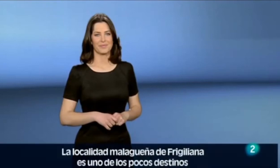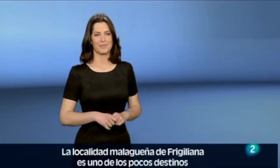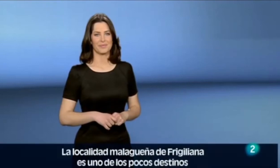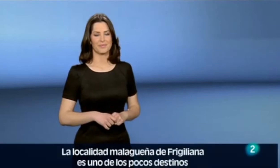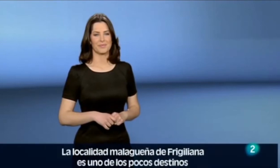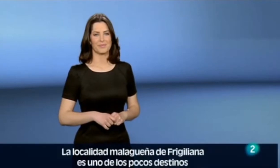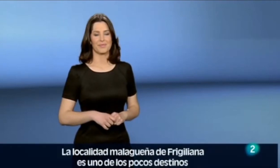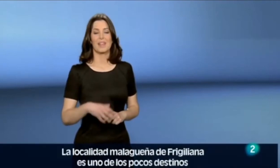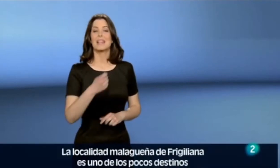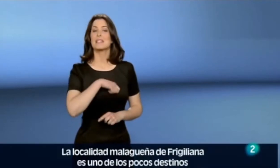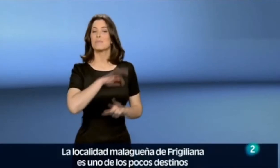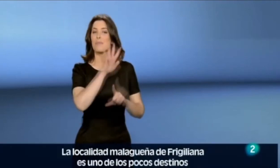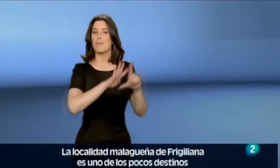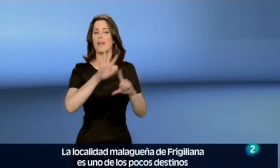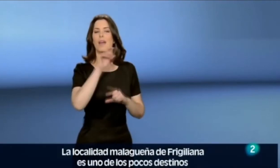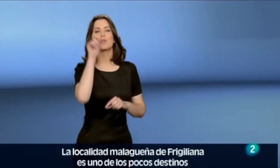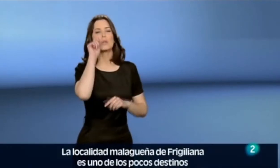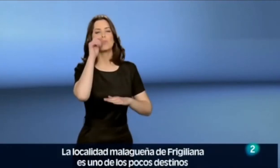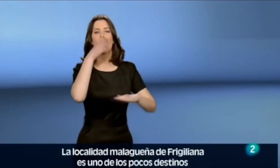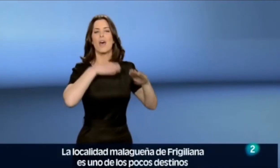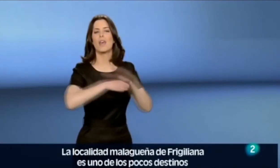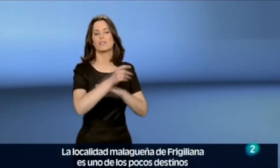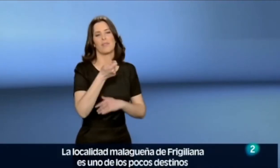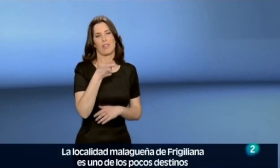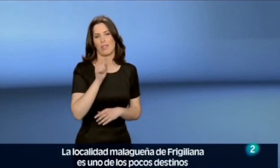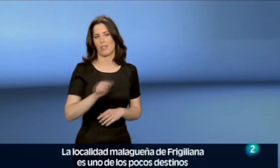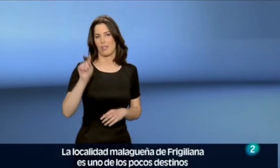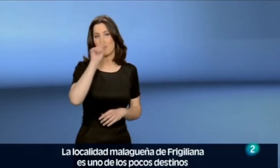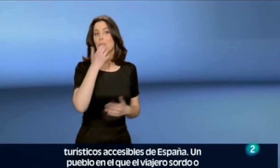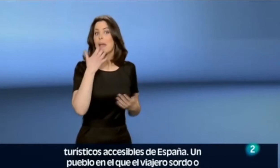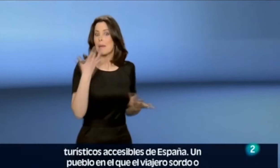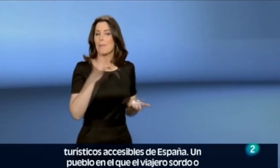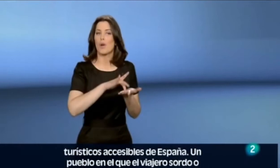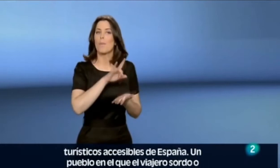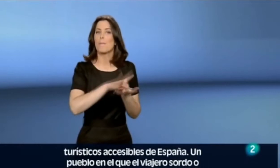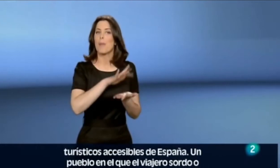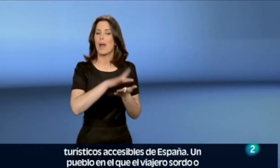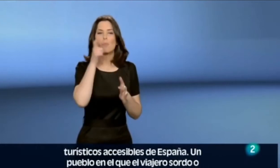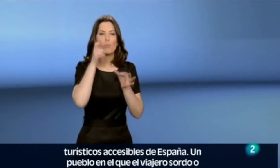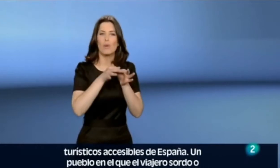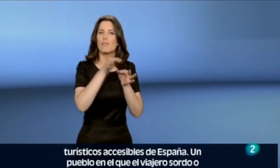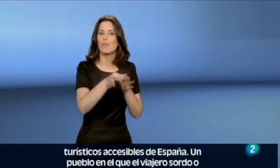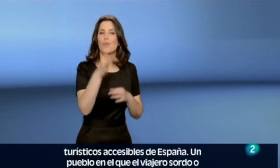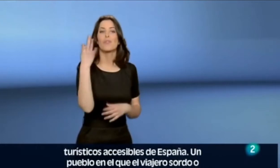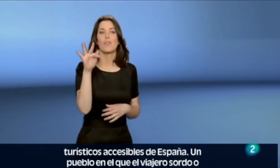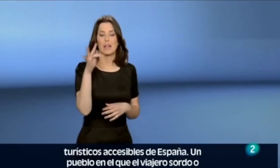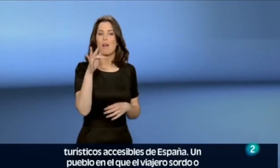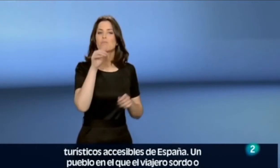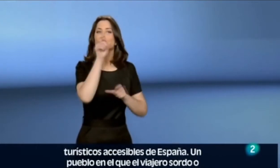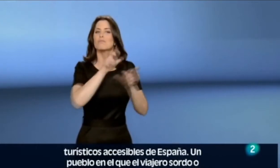La localidad malagueña de Frigiliana es uno de los pocos destinos turísticos accesibles de España. Un pueblo en el que el